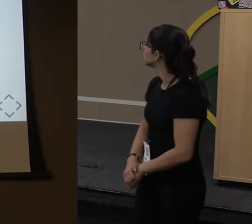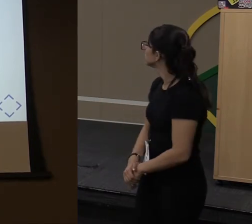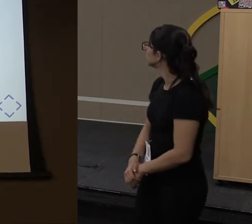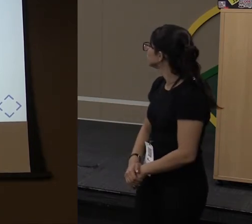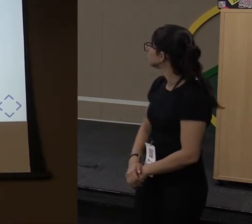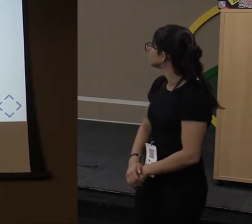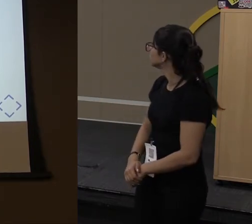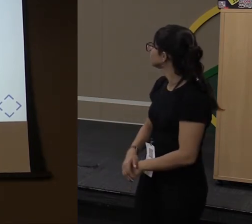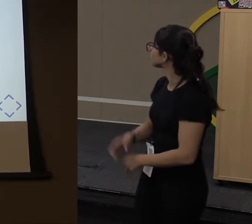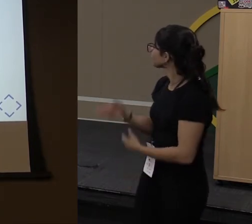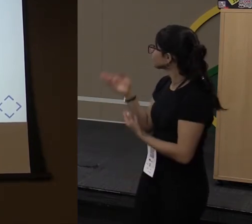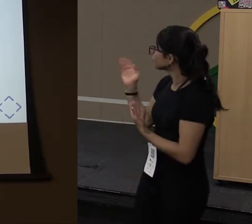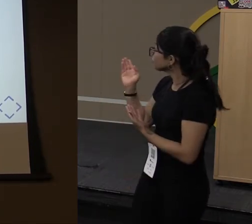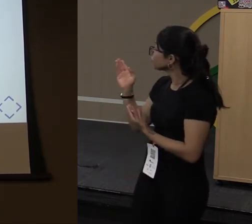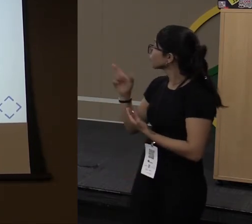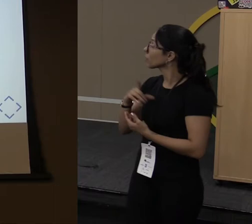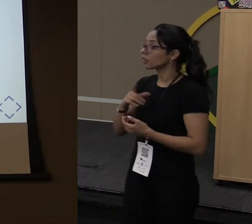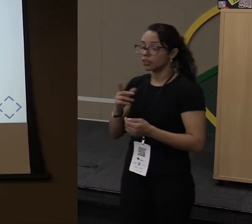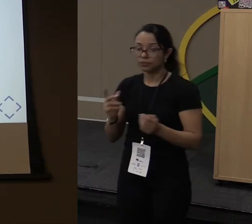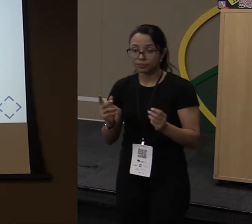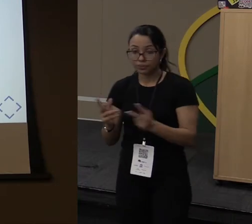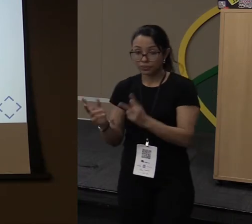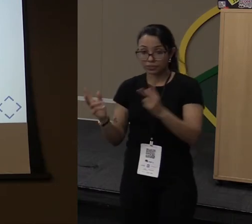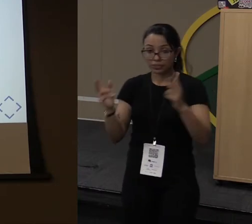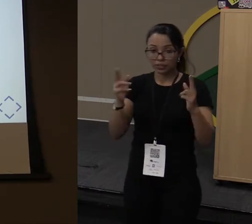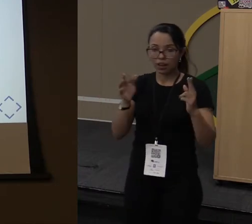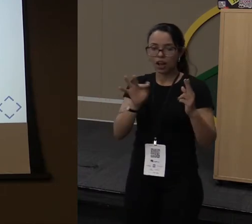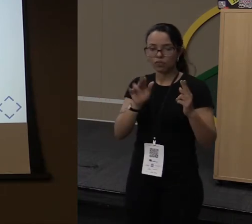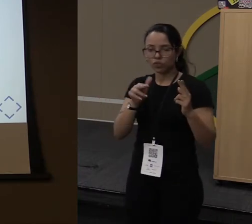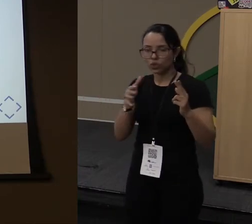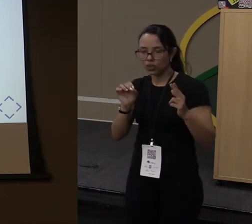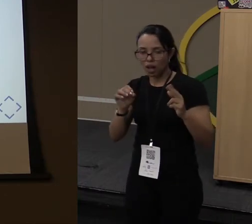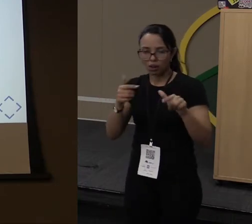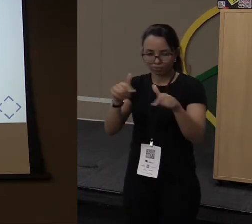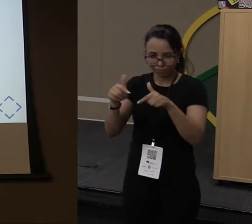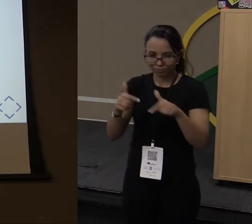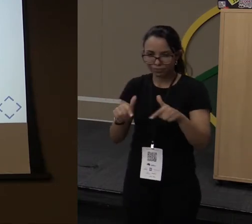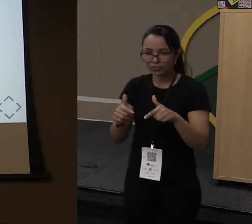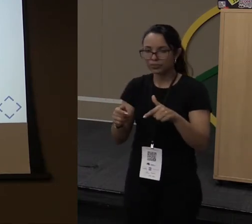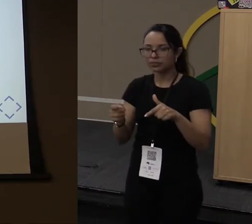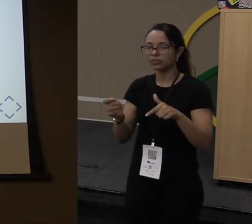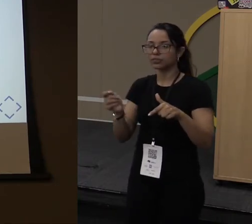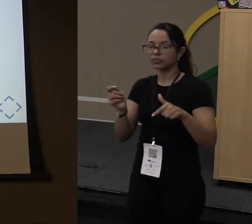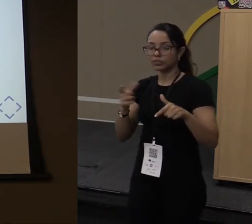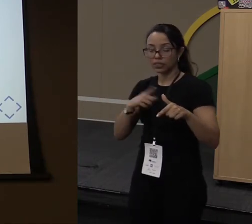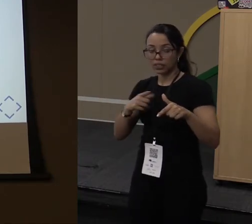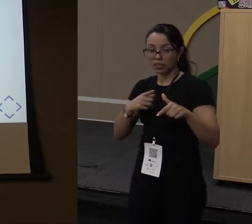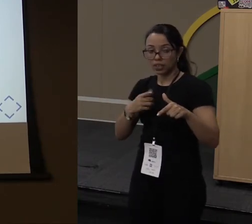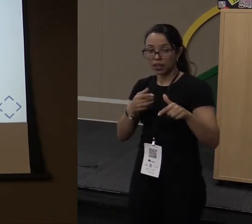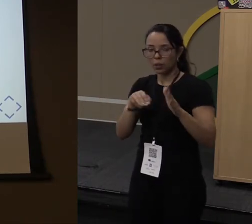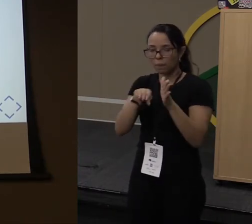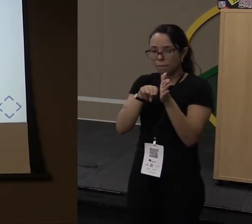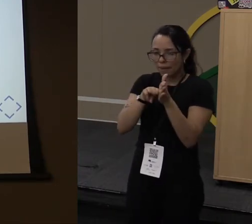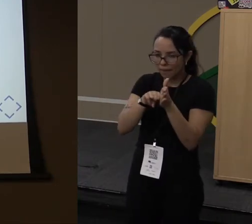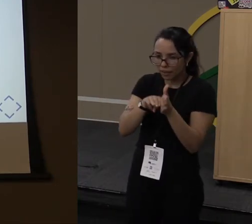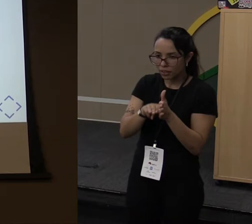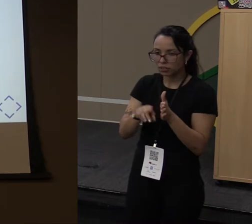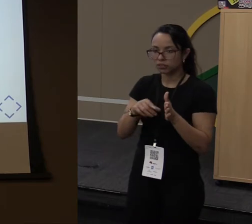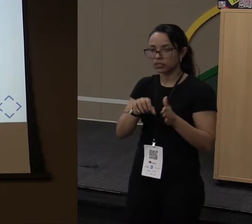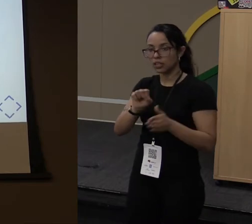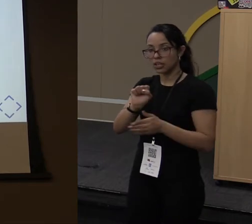Nesse caso aqui, eu fiz uma interface funcional, que é NumericSum. Basicamente, ela tem um método, que é sum,